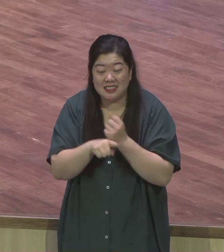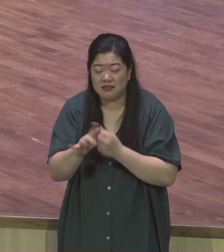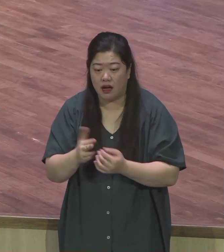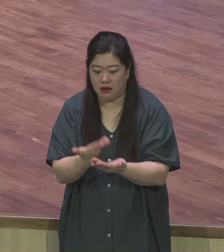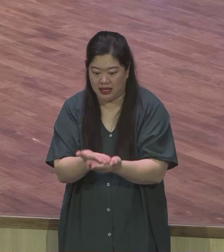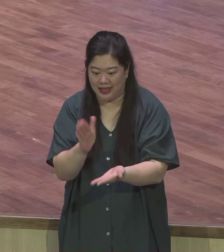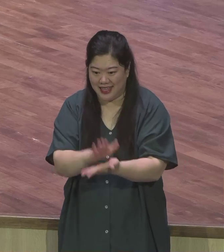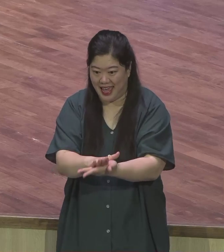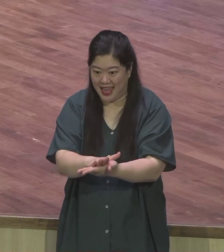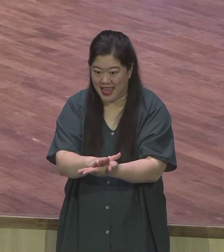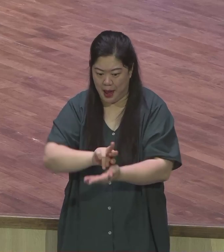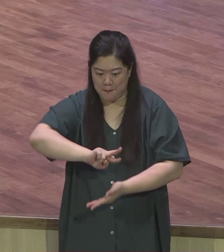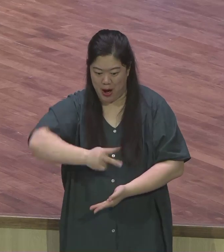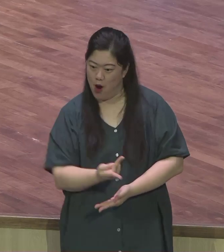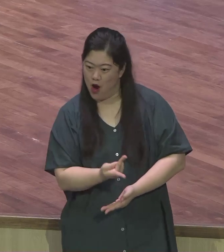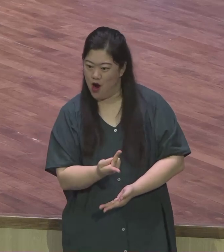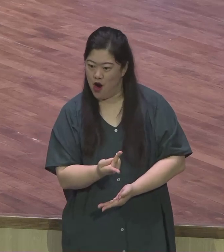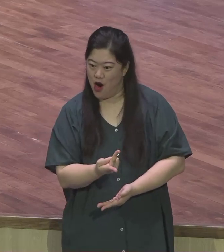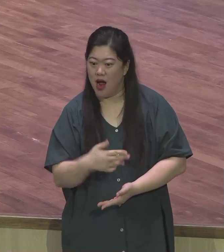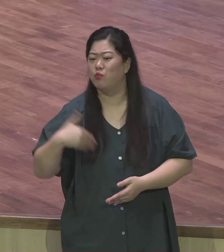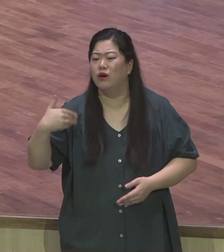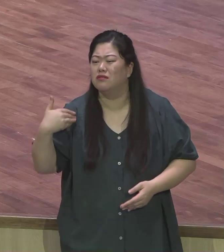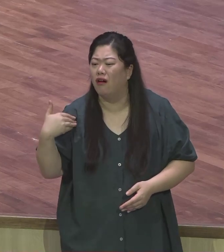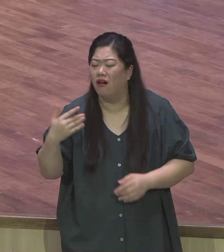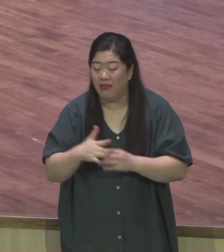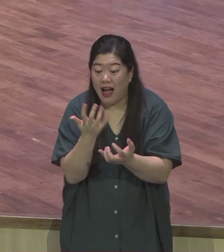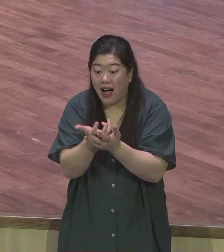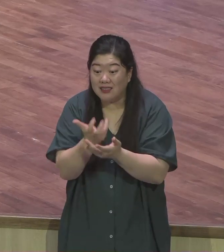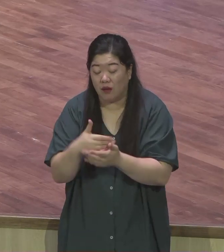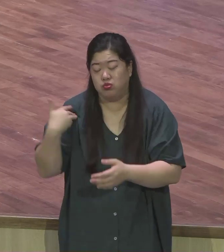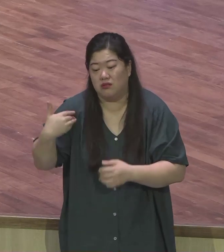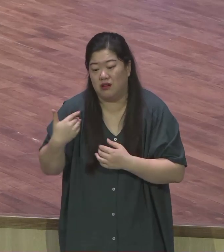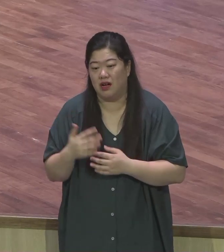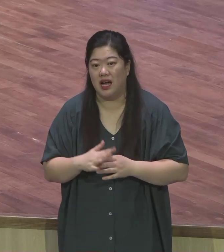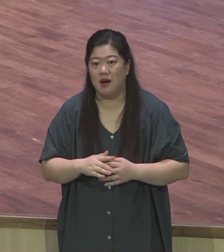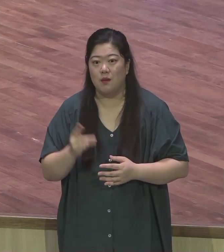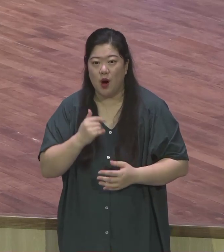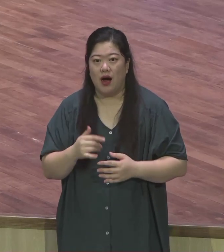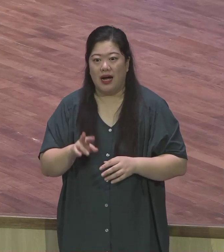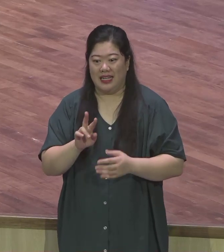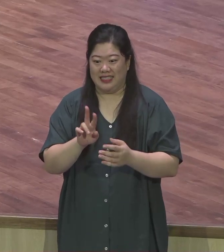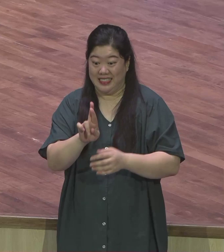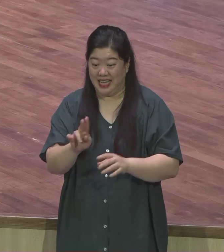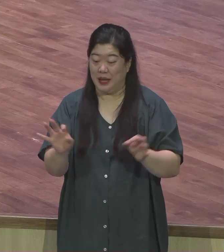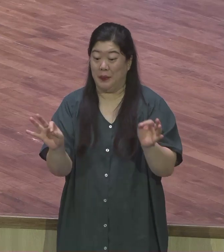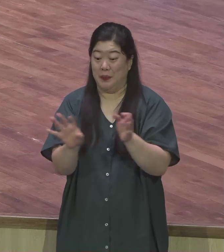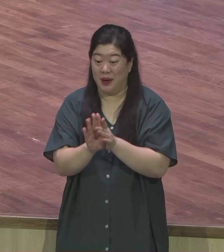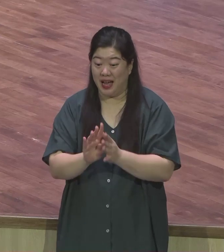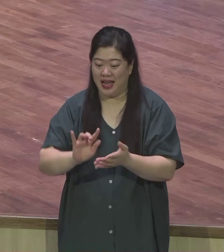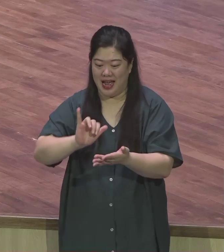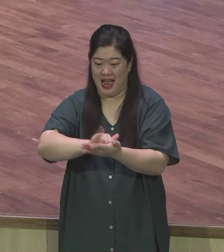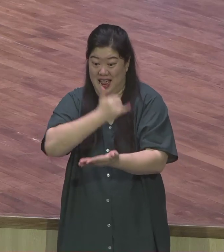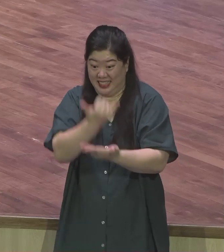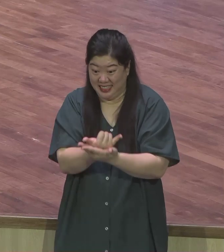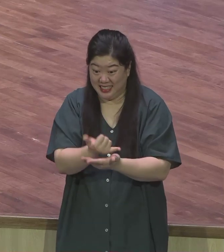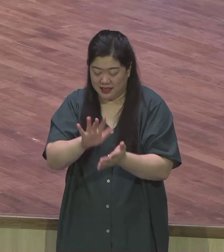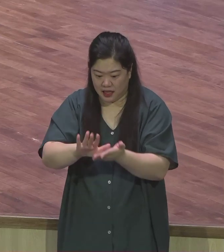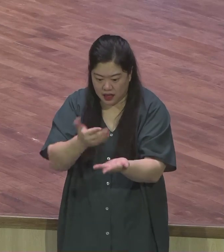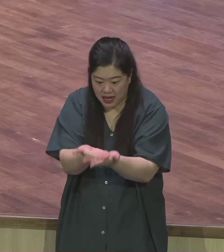사람들 막 열글나서 문 열고 수수까지 그 증상이 고통당하는데 그게 갱신할 기회라는 것입니다 결국은